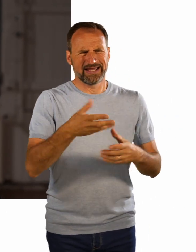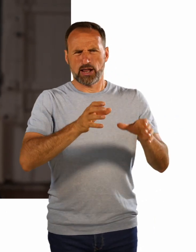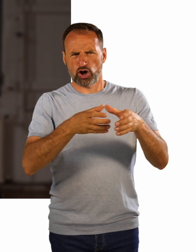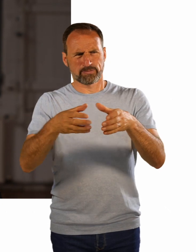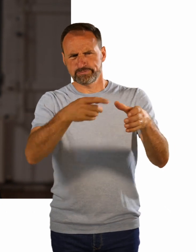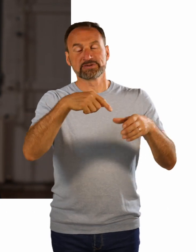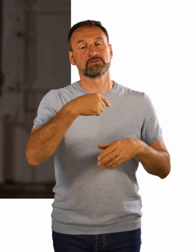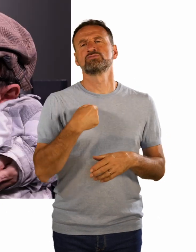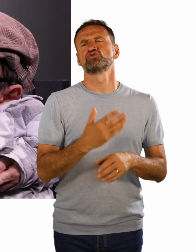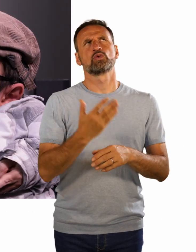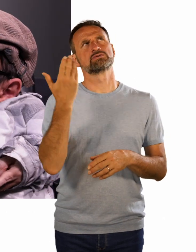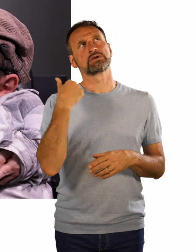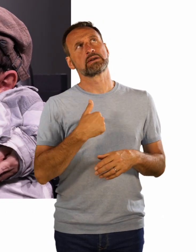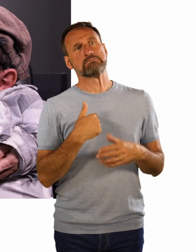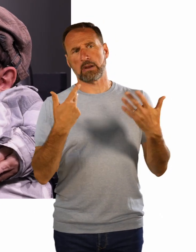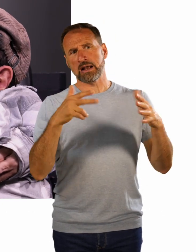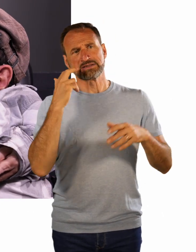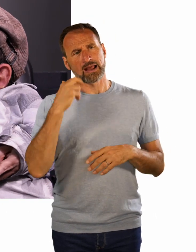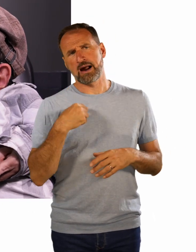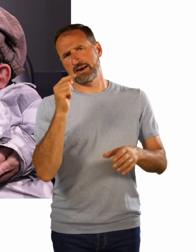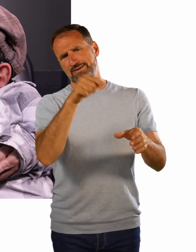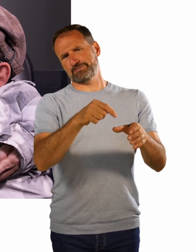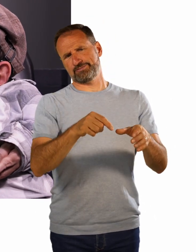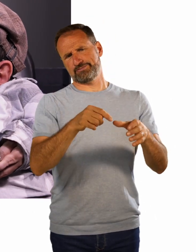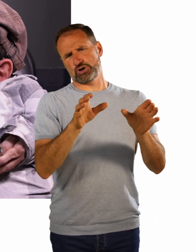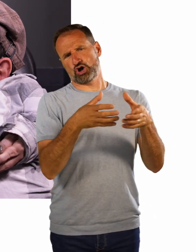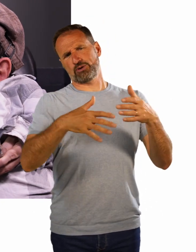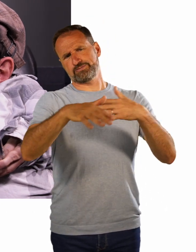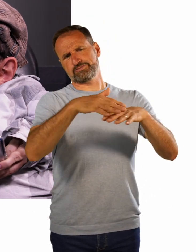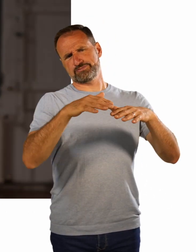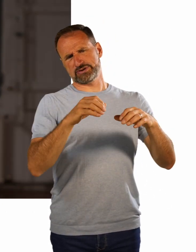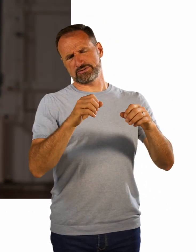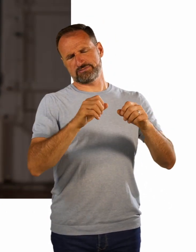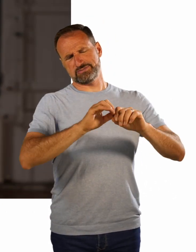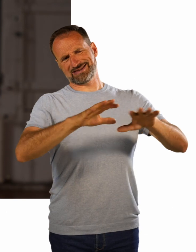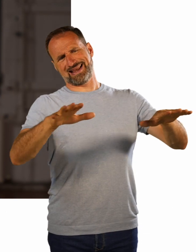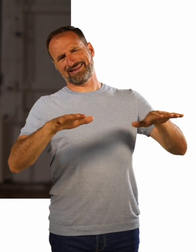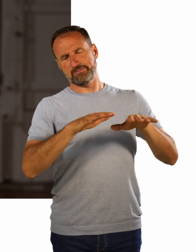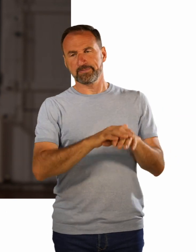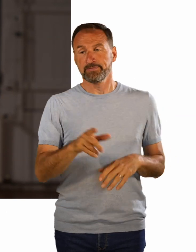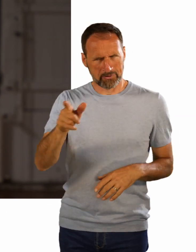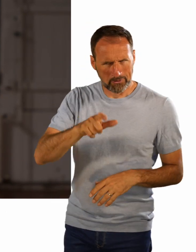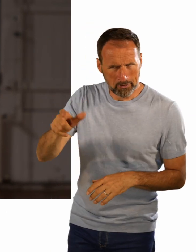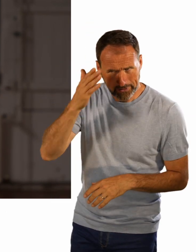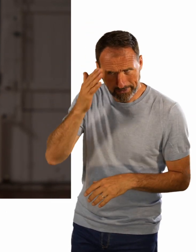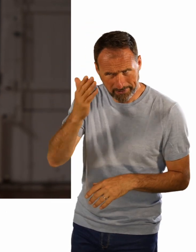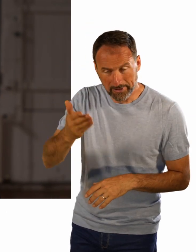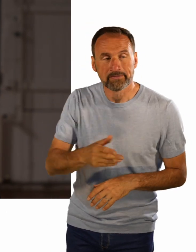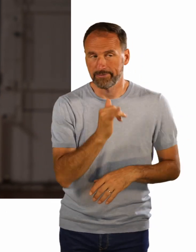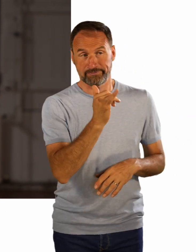18 bin. Man kennt mich. Man kennt mich in den Clubs, man kennt mich hauptsächlich aus den Clubs. Und mittlerweile kenne ich auch sehr,